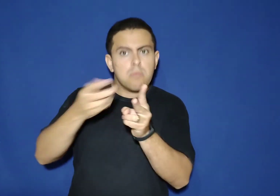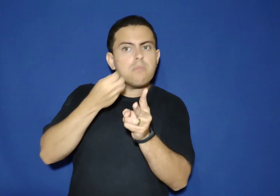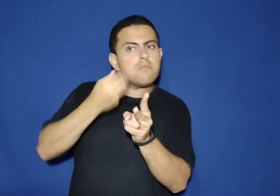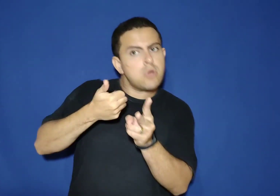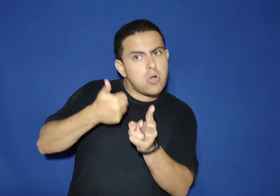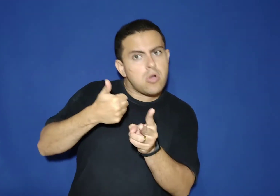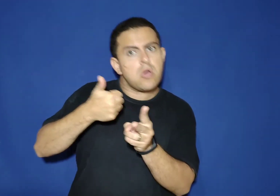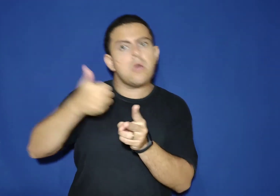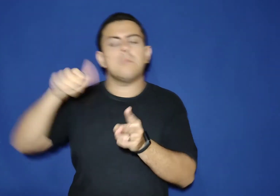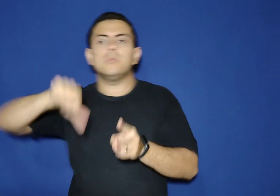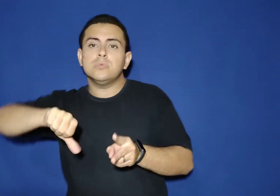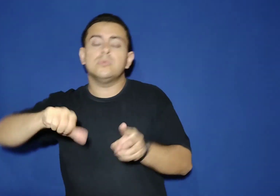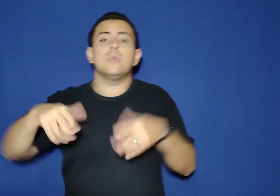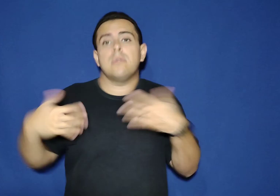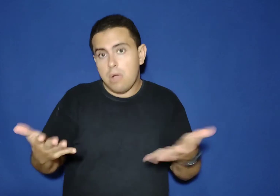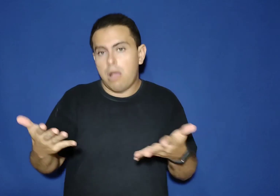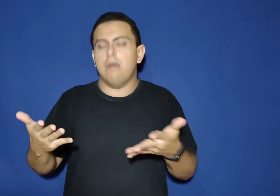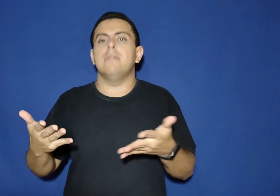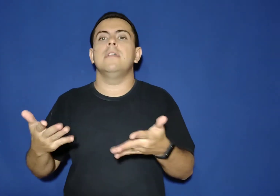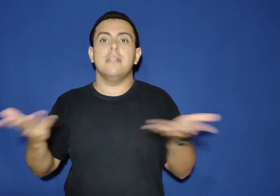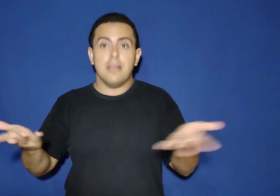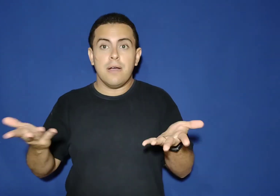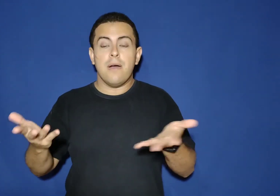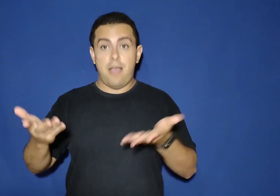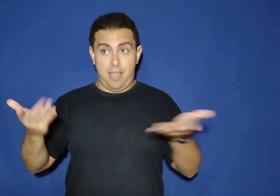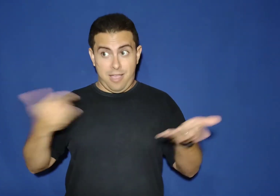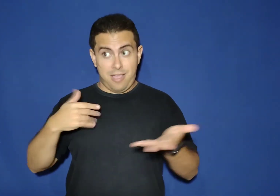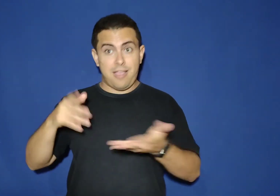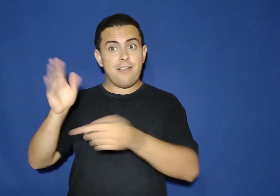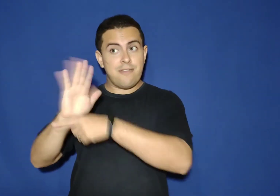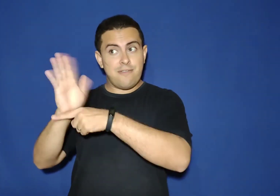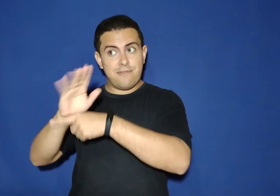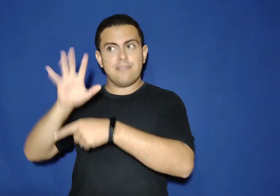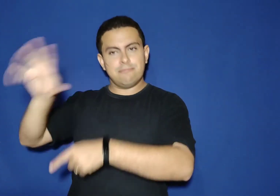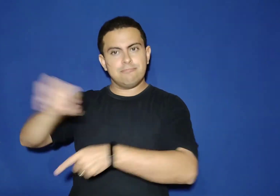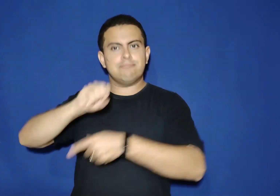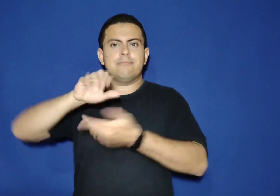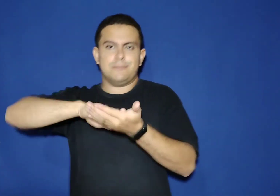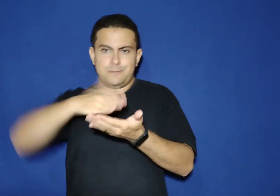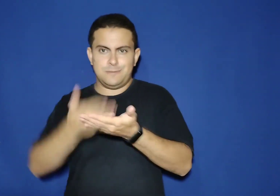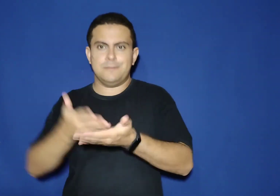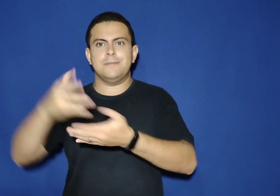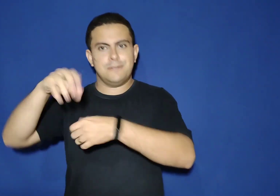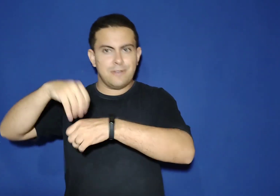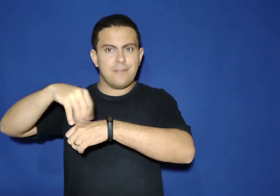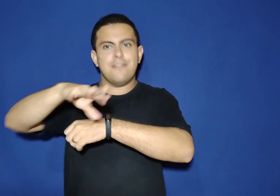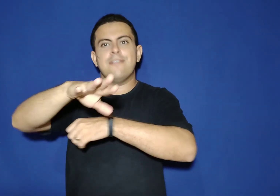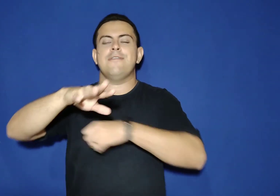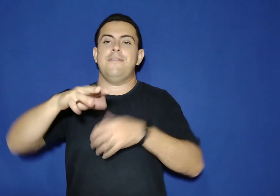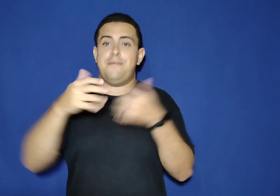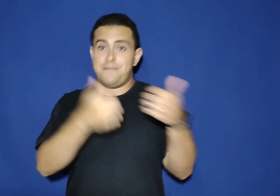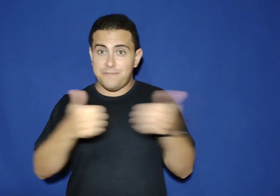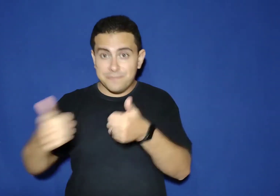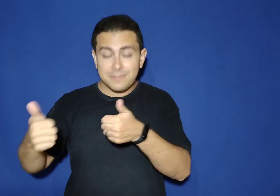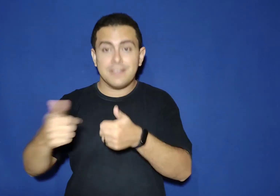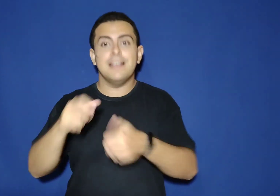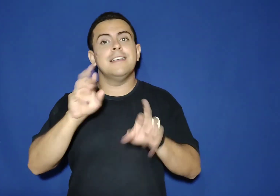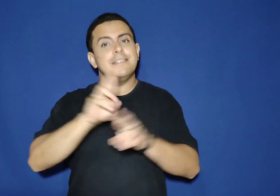se o aparelho ainda vale, se ainda vale a pena comprar ele ou não. E eu peguei o vídeo do André e fiz a interpretação aqui para